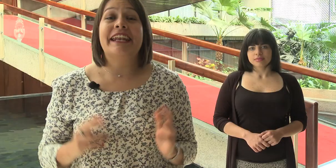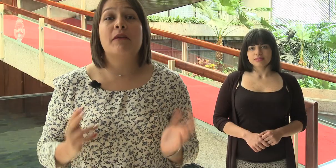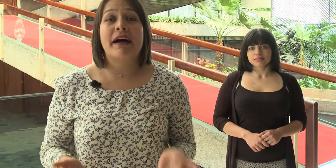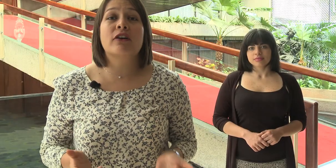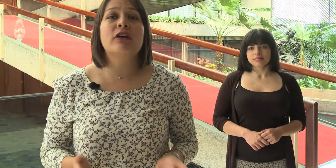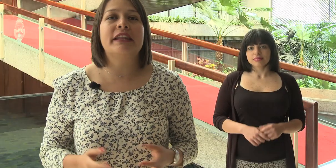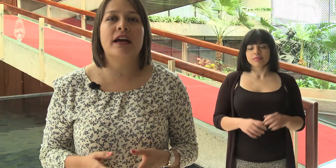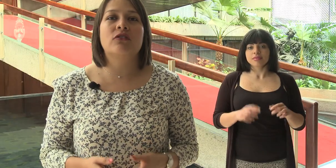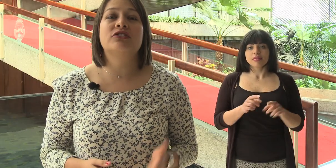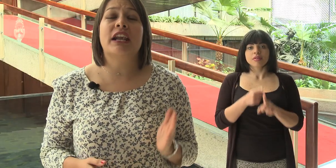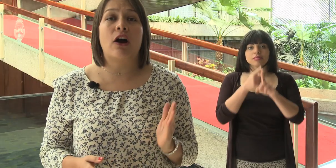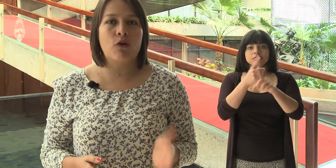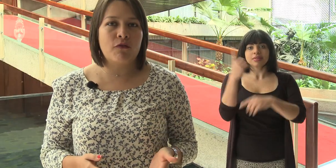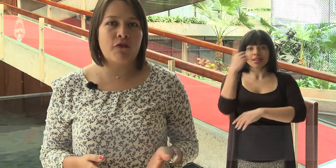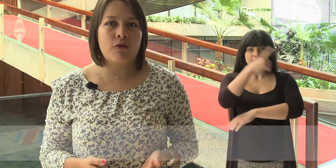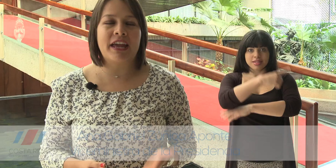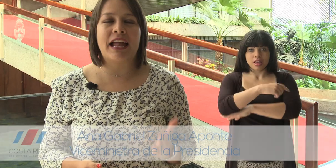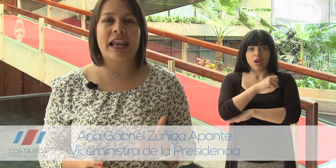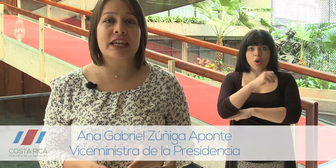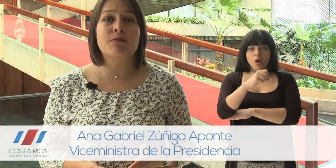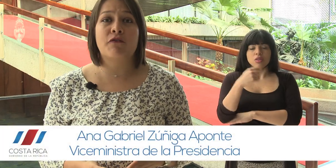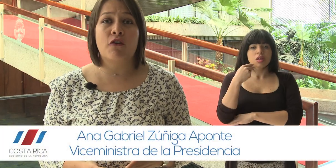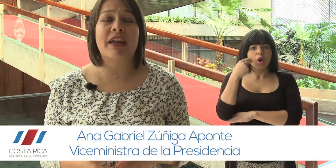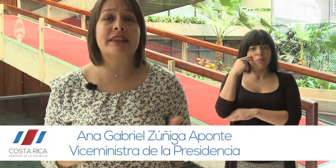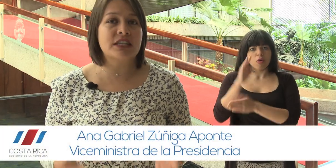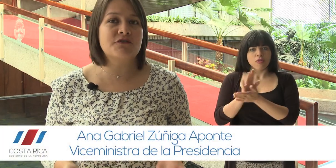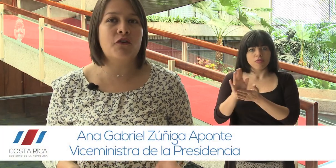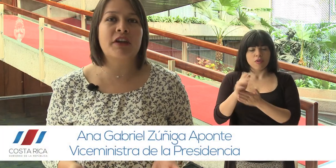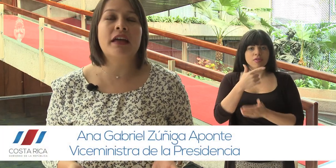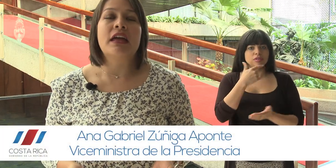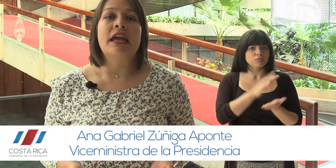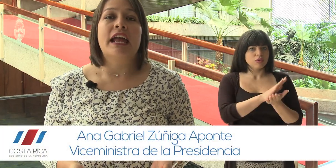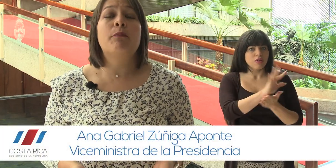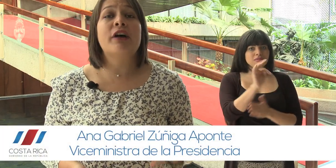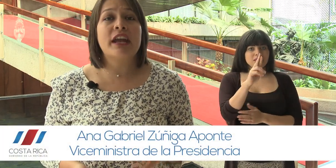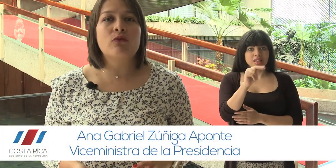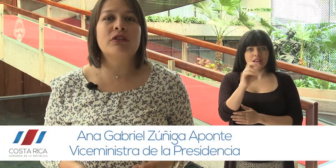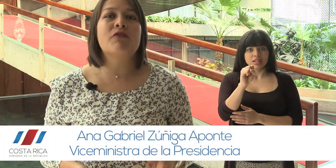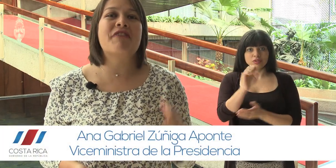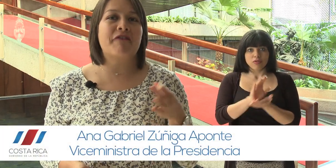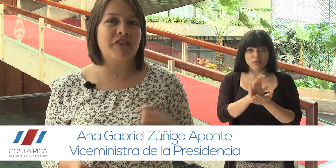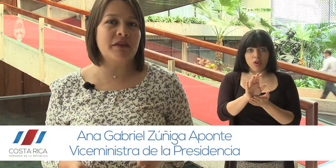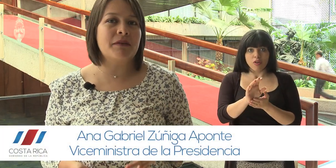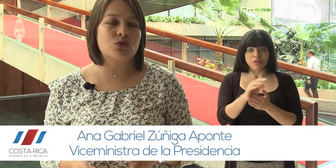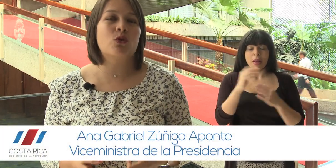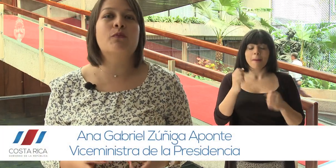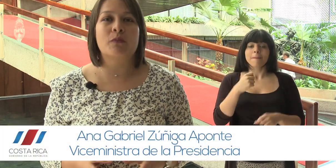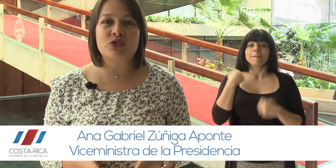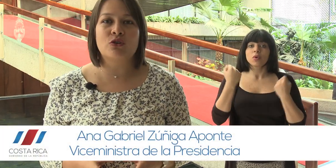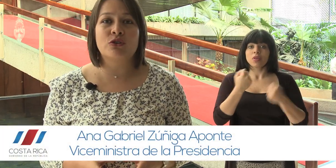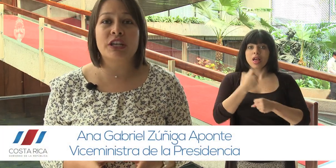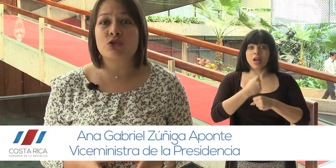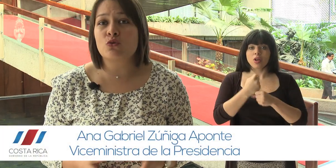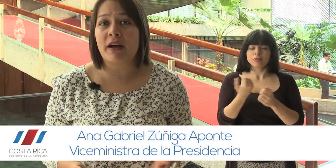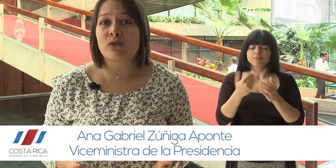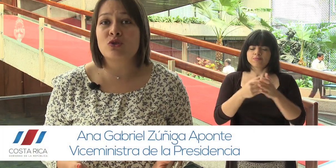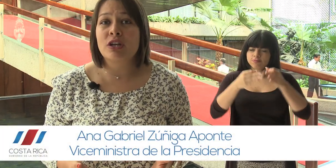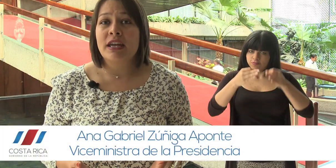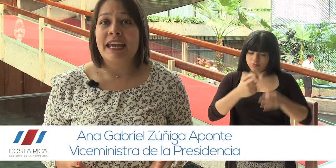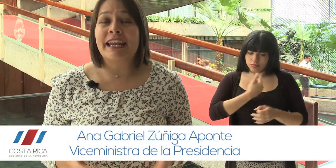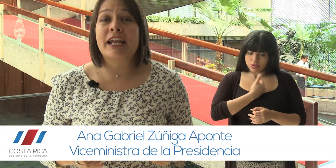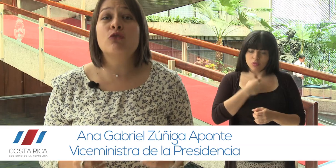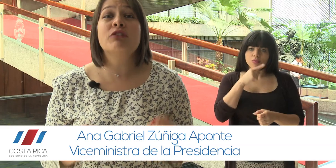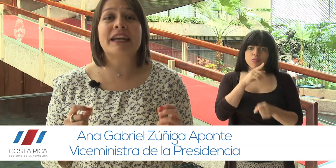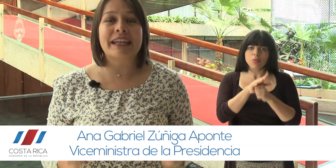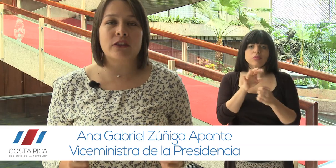En el marco del día contra la homofobia, lesbofobia y transfobia, el Poder Ejecutivo reafirma su compromiso con los derechos humanos,